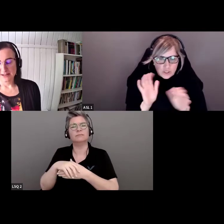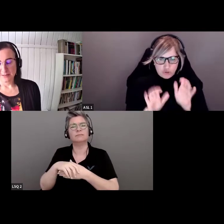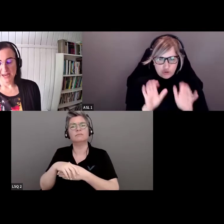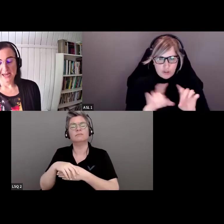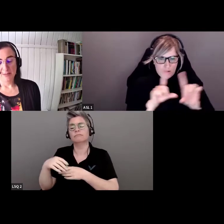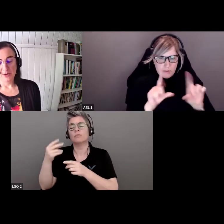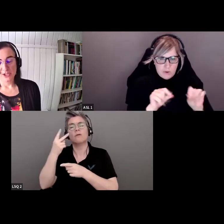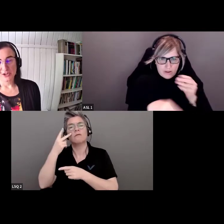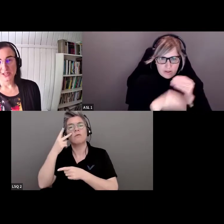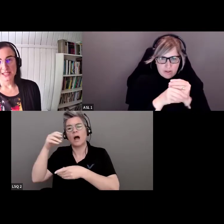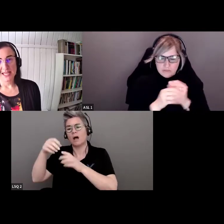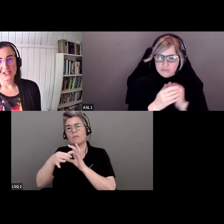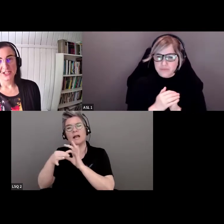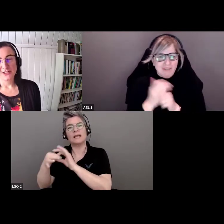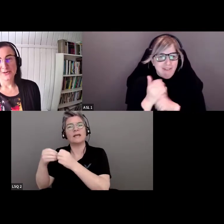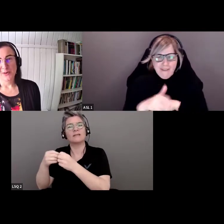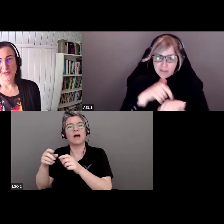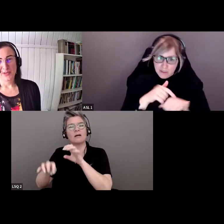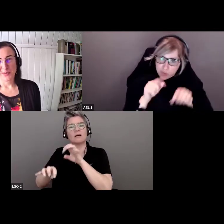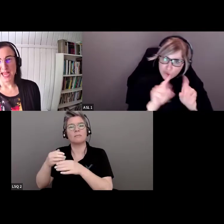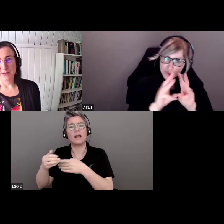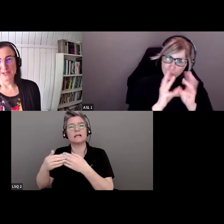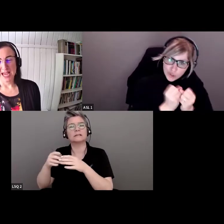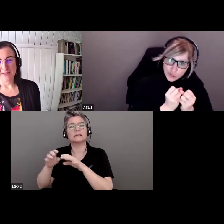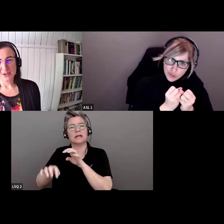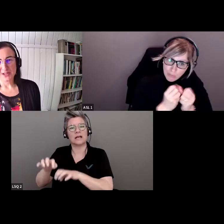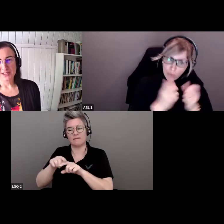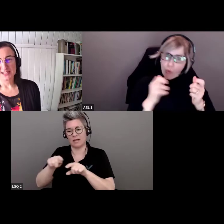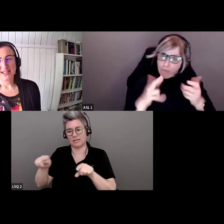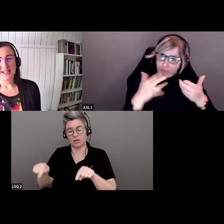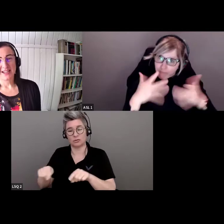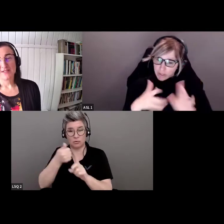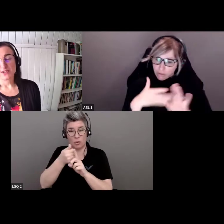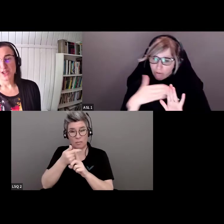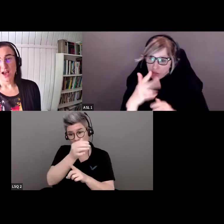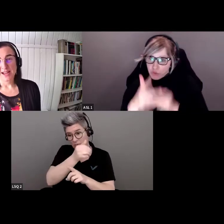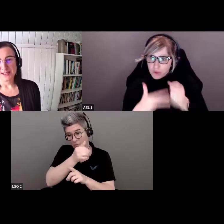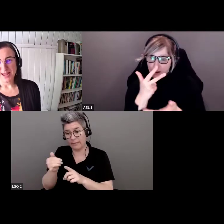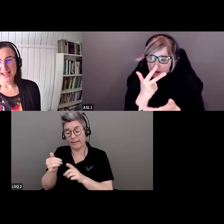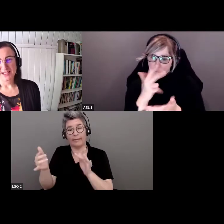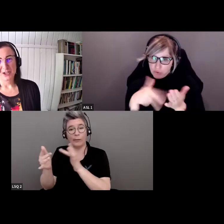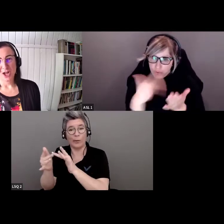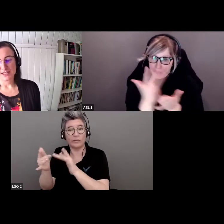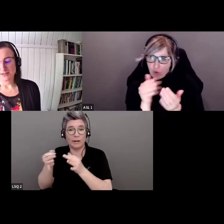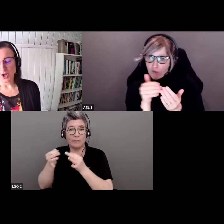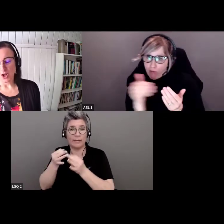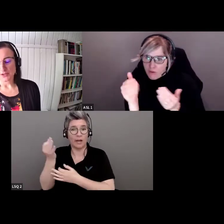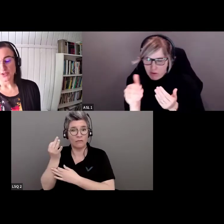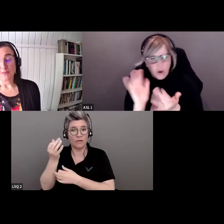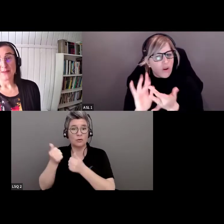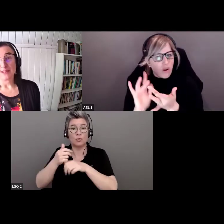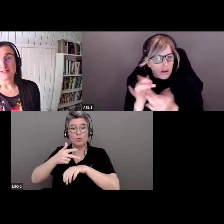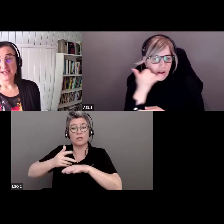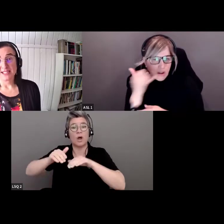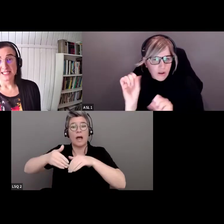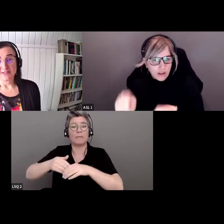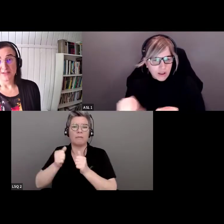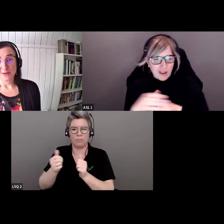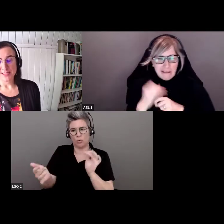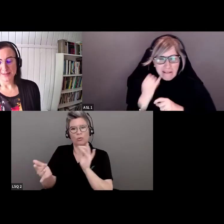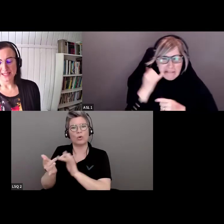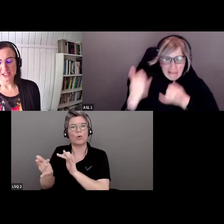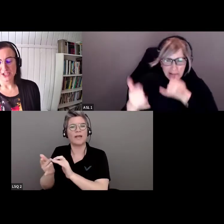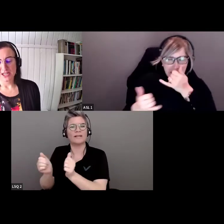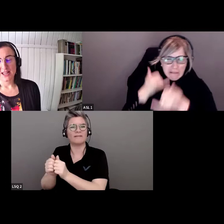clavardage. Vous pouvez communiquer avec cette personne pendant la séance ou pendant les trois heures après la